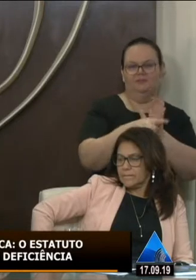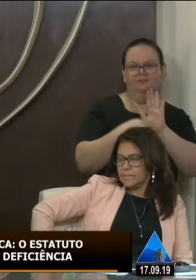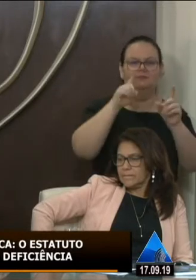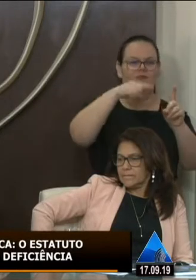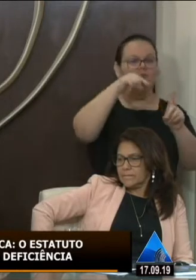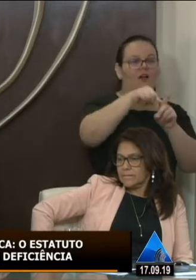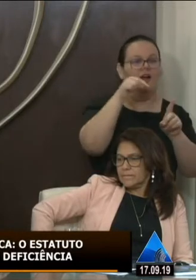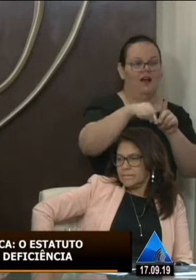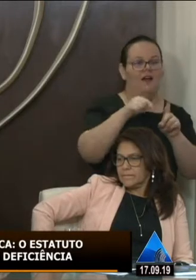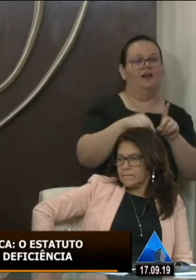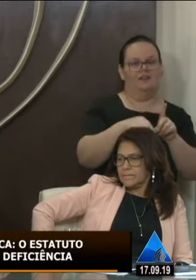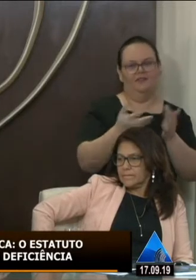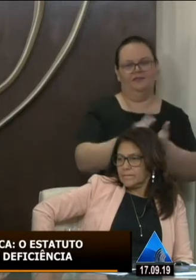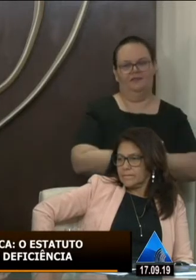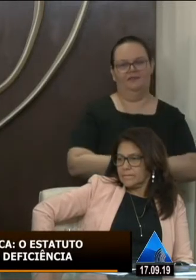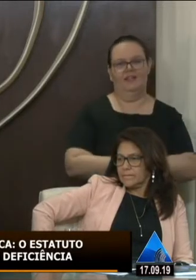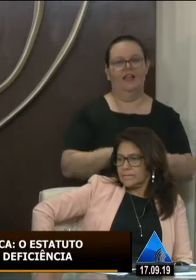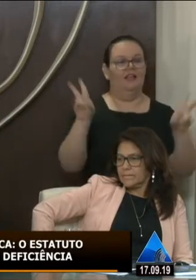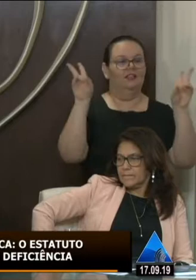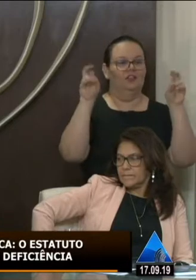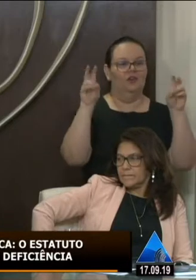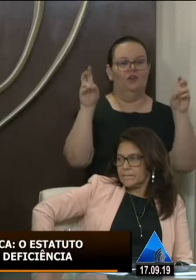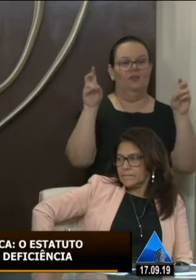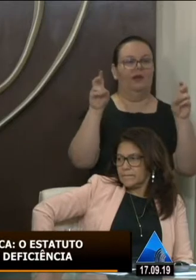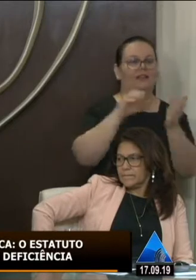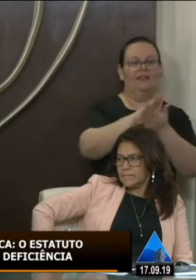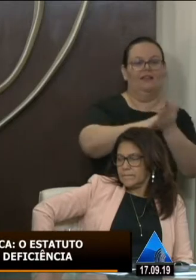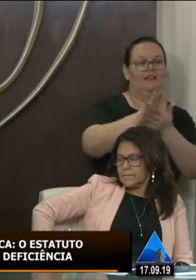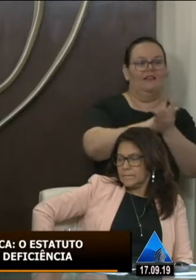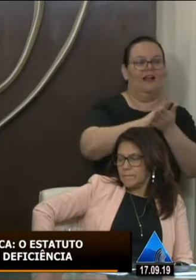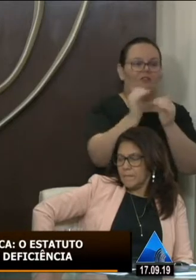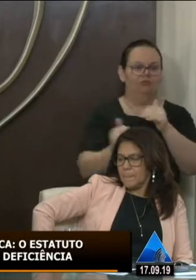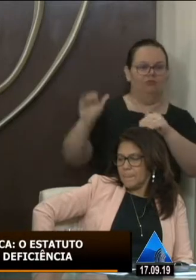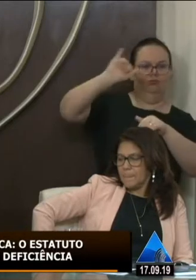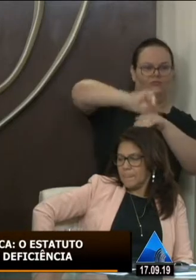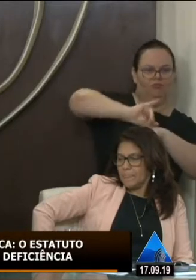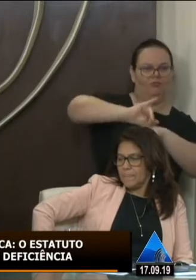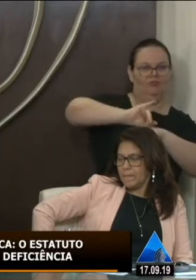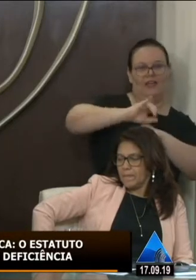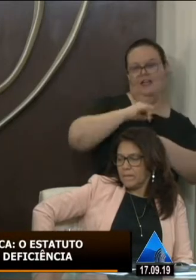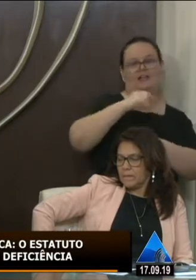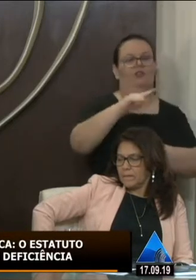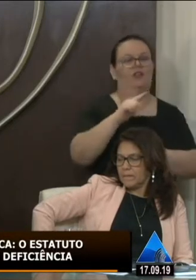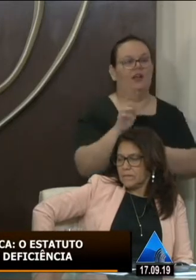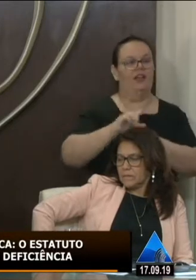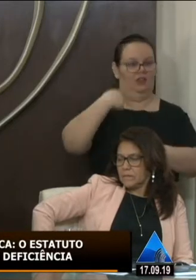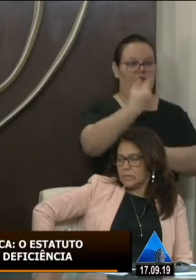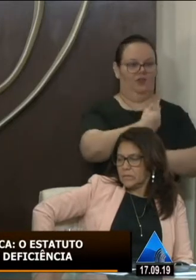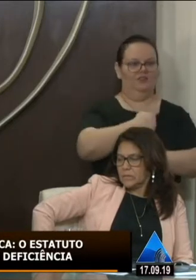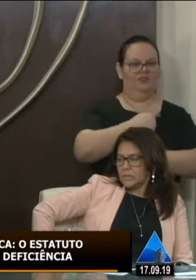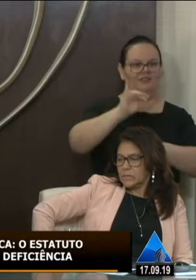nessa audiência tem um lema que é nada sobre nós sem nós por isso que eu venho aqui cumprir esse papel